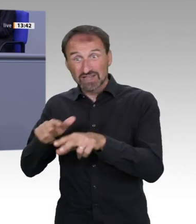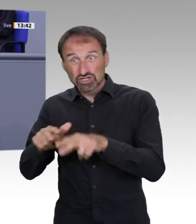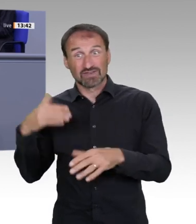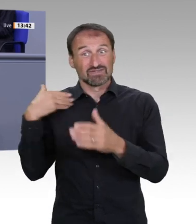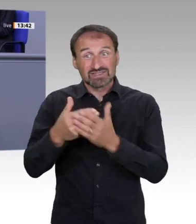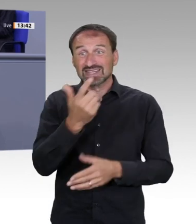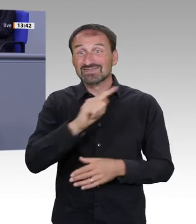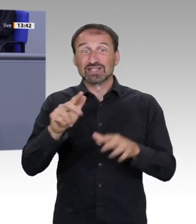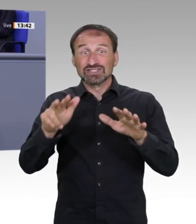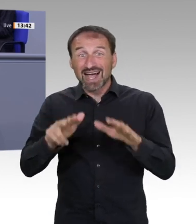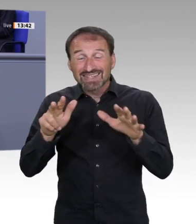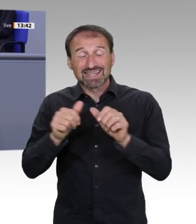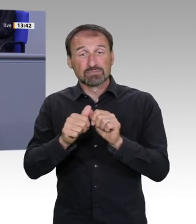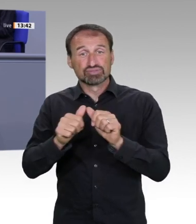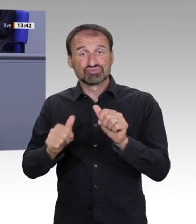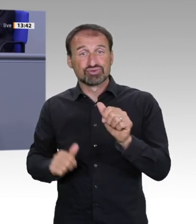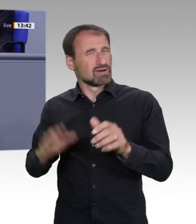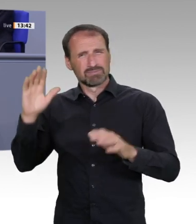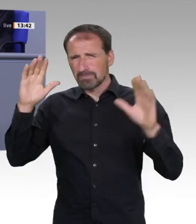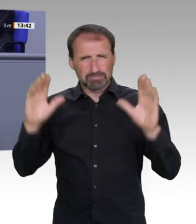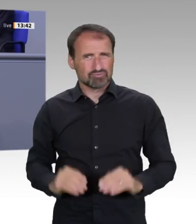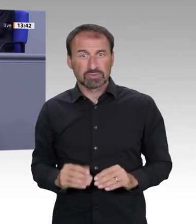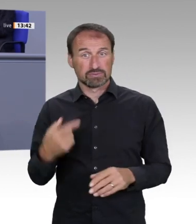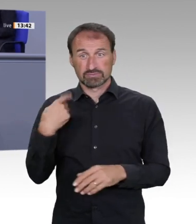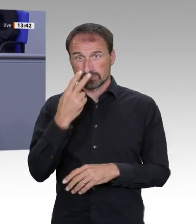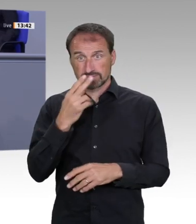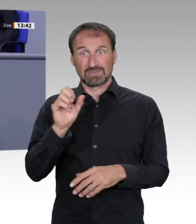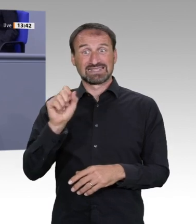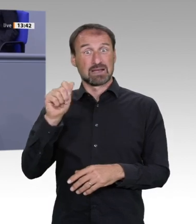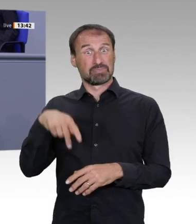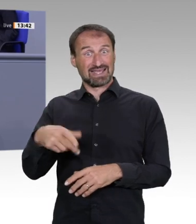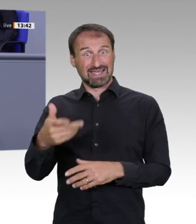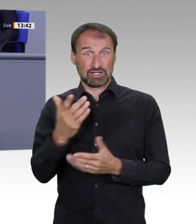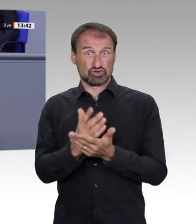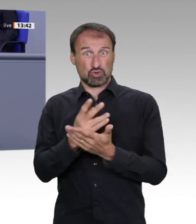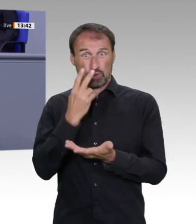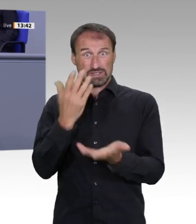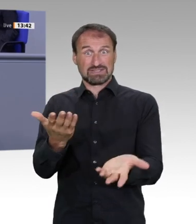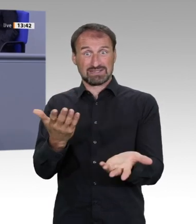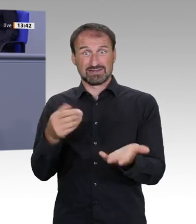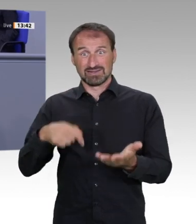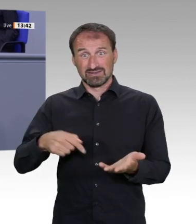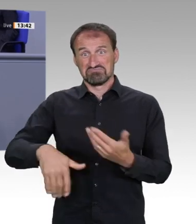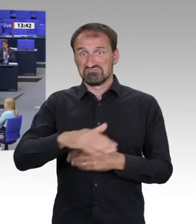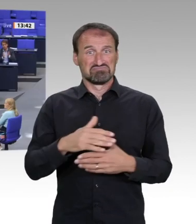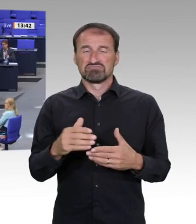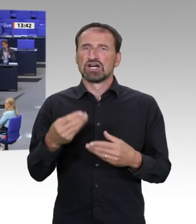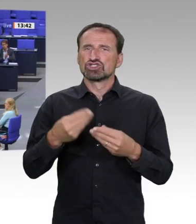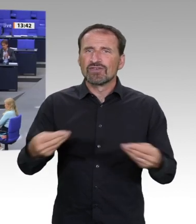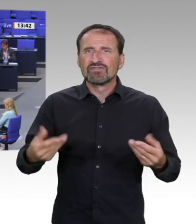Weltbühne ab. Und infolgedessen auch aus der Geschichte aus. Das dürfen wir nicht zulassen, meine Damen und Herren. Im Rahmen der